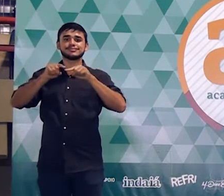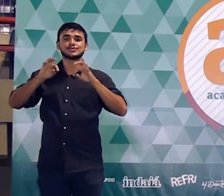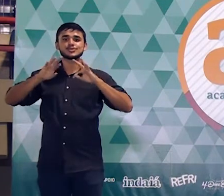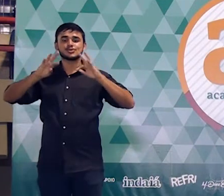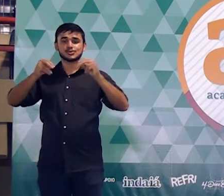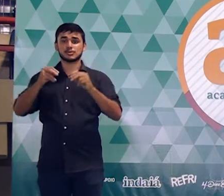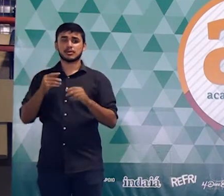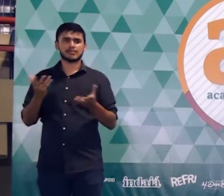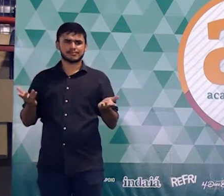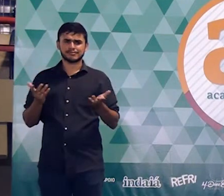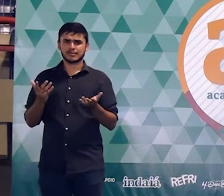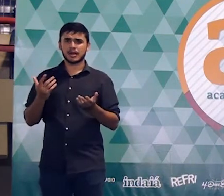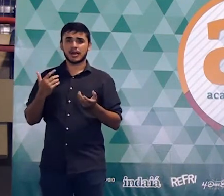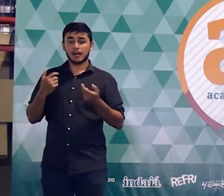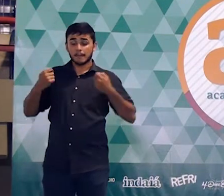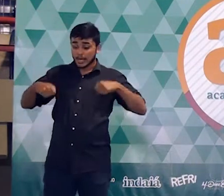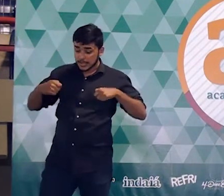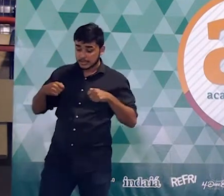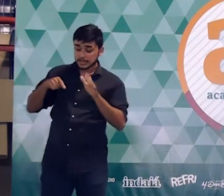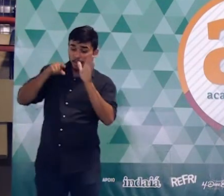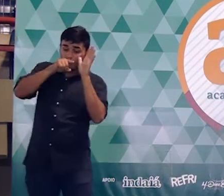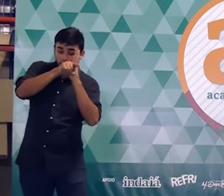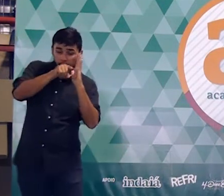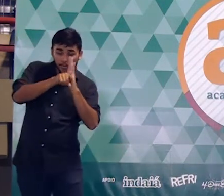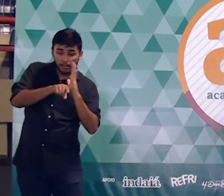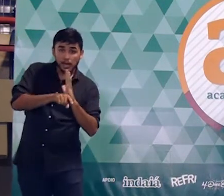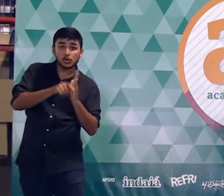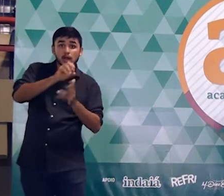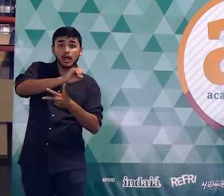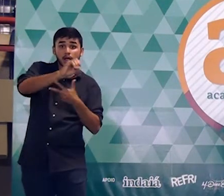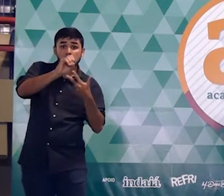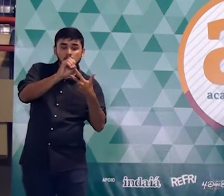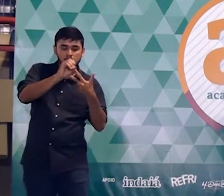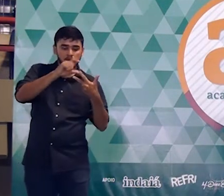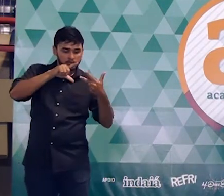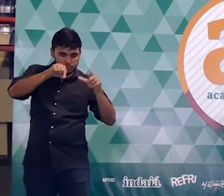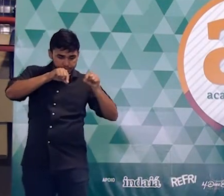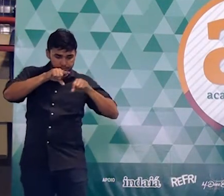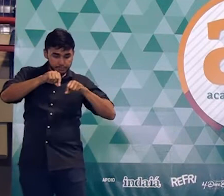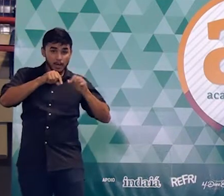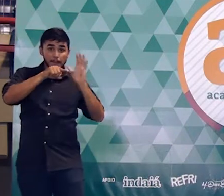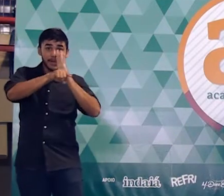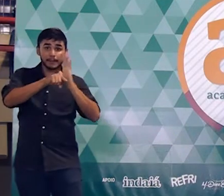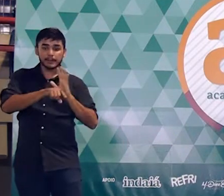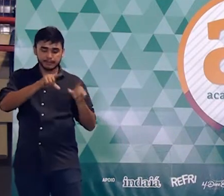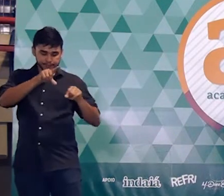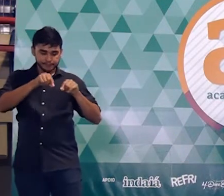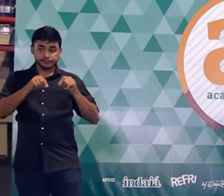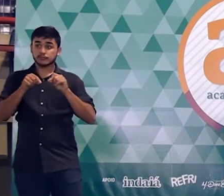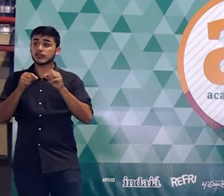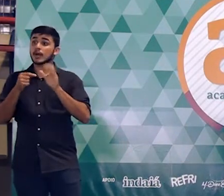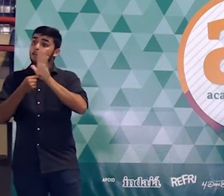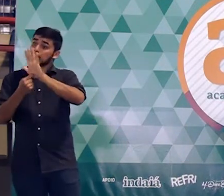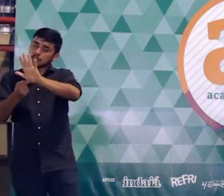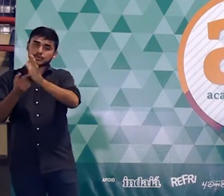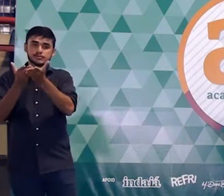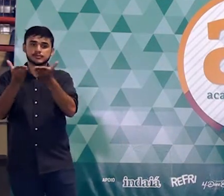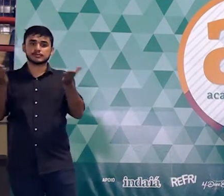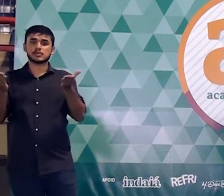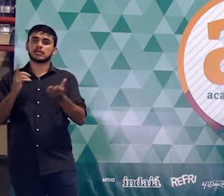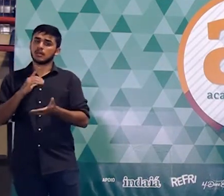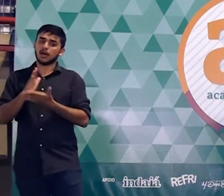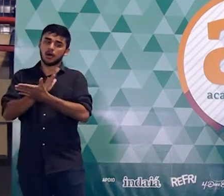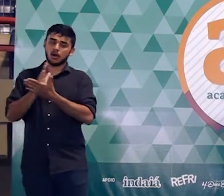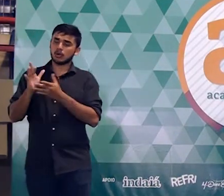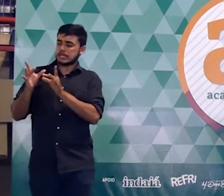Não vamos inventar. Vamos pegar as questões que vêm caindo na prova. E aí, o que é que vocês vão perceber? Tem algumas questões que dão um pouco mais de